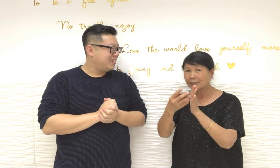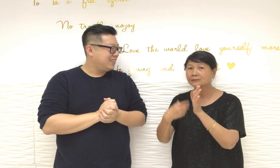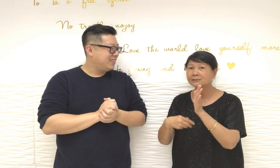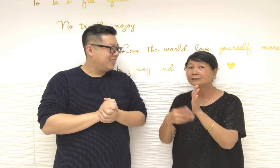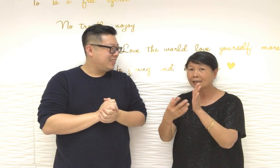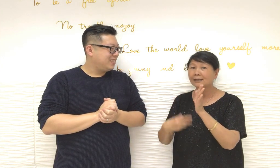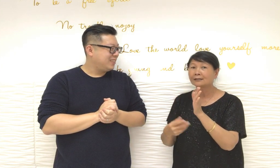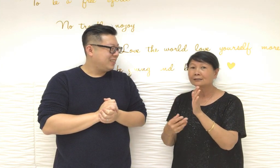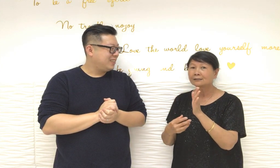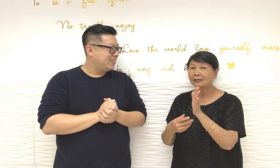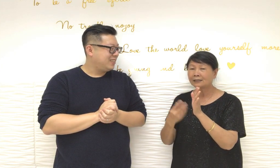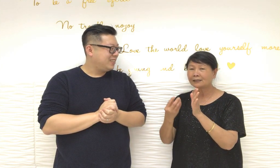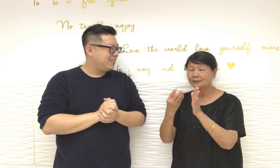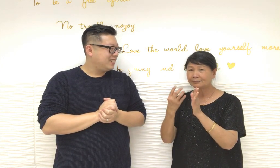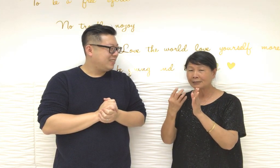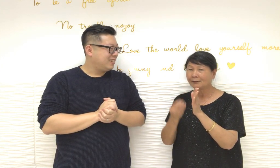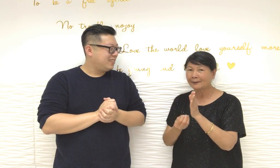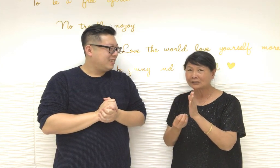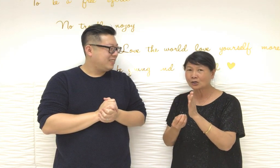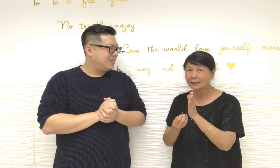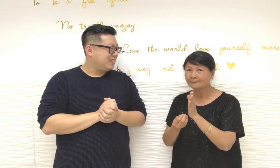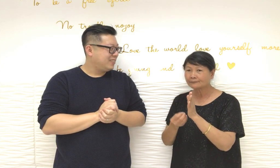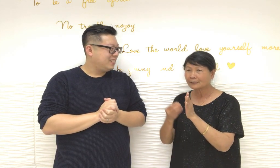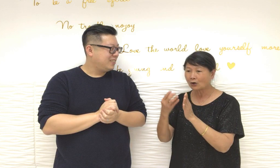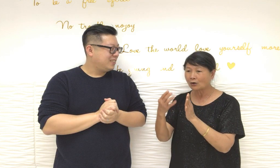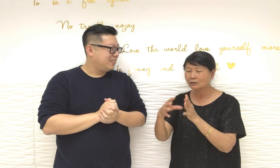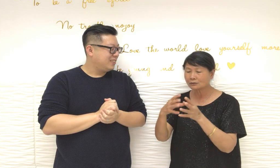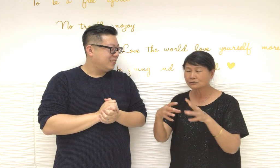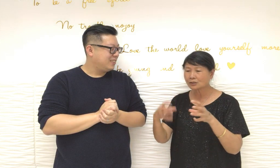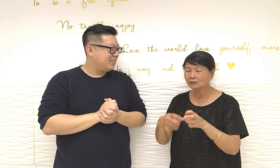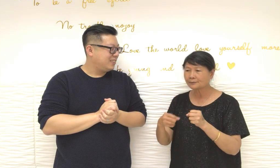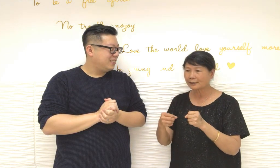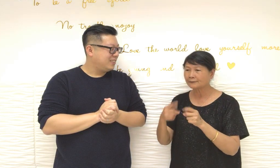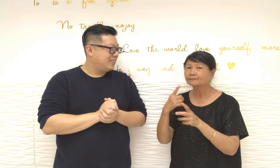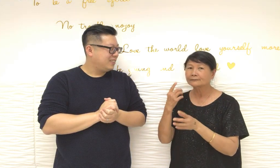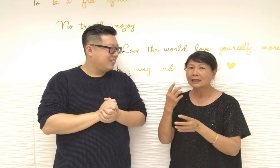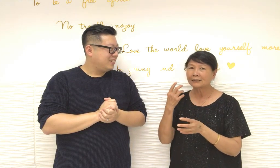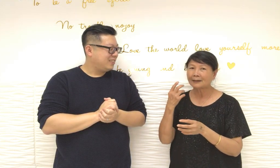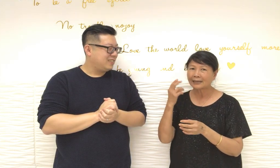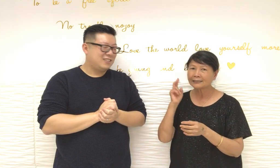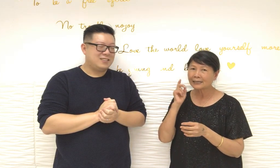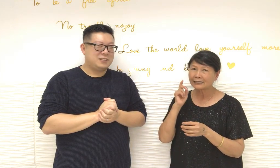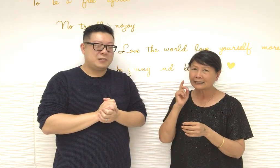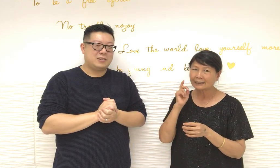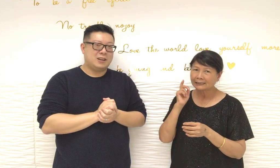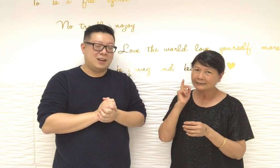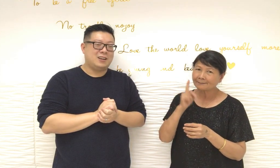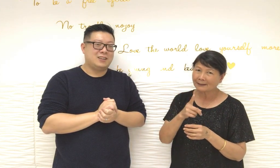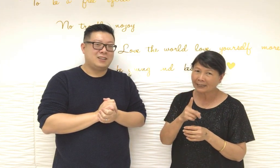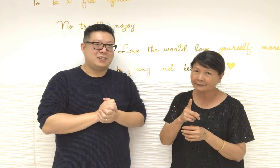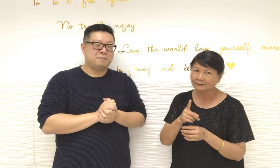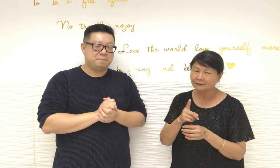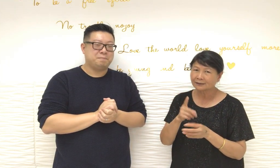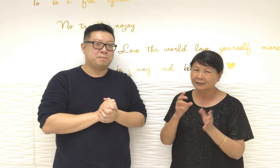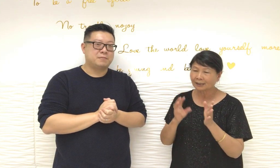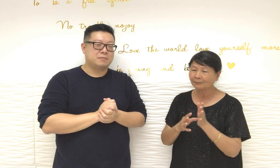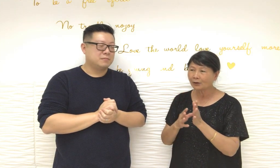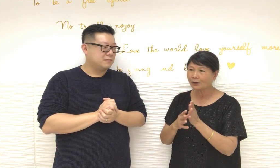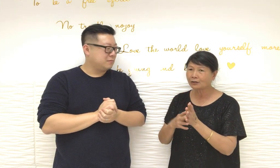真的這樣放了我的箱裏面是放一百元那我